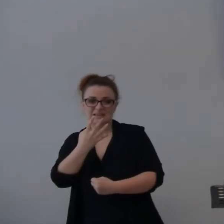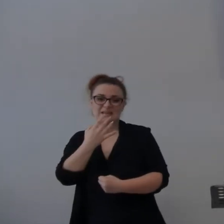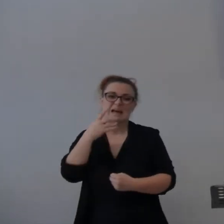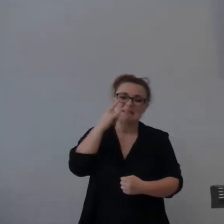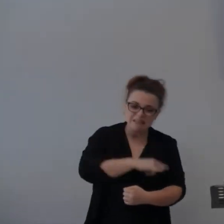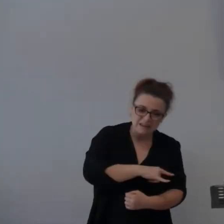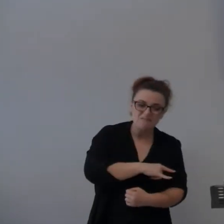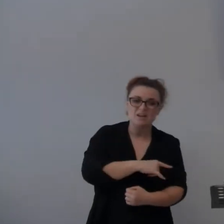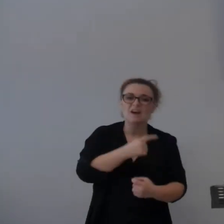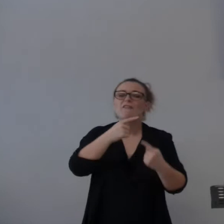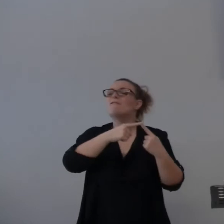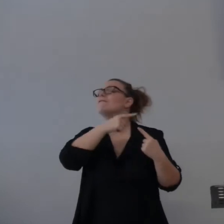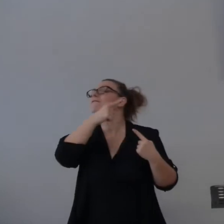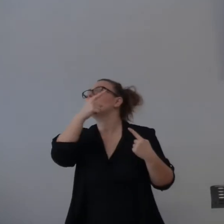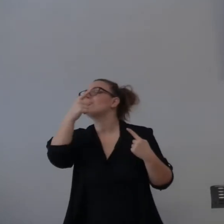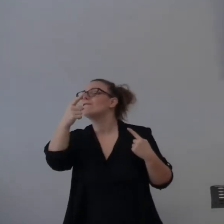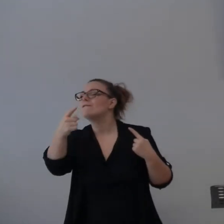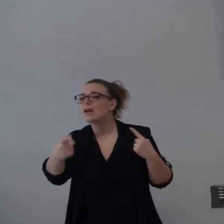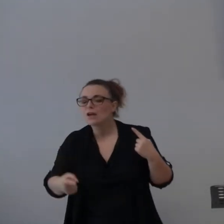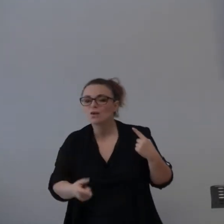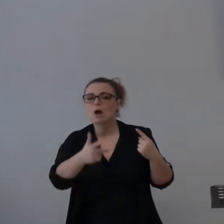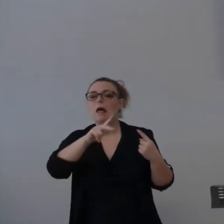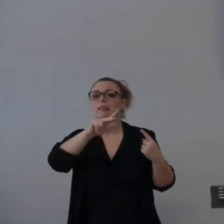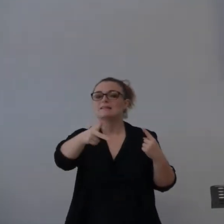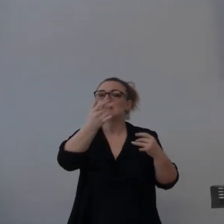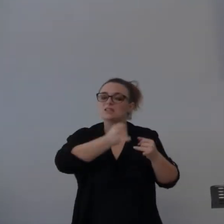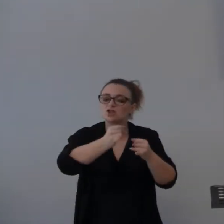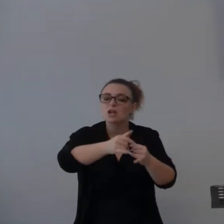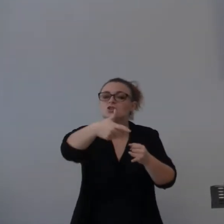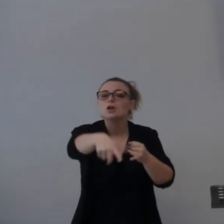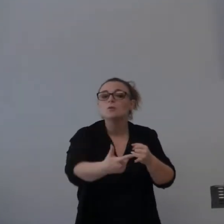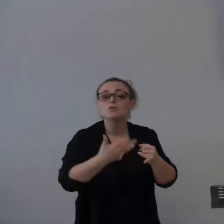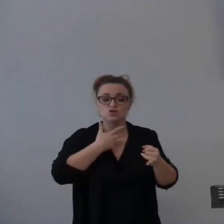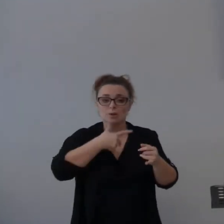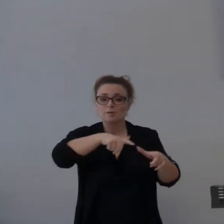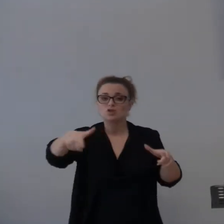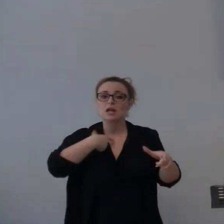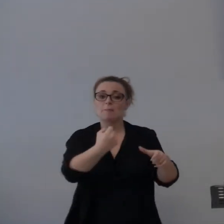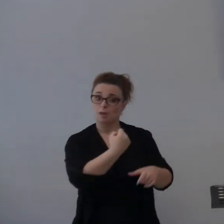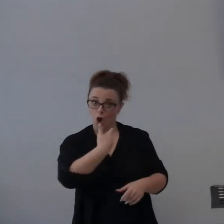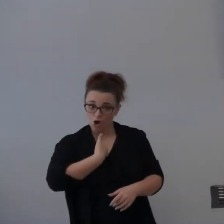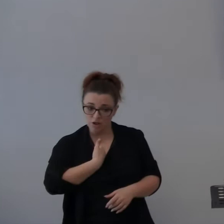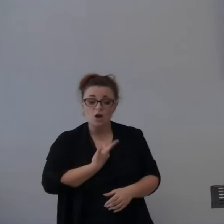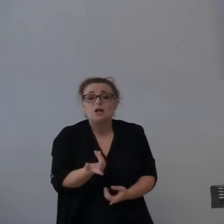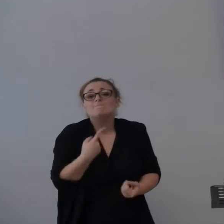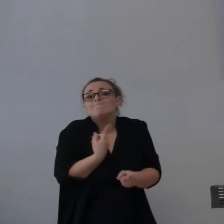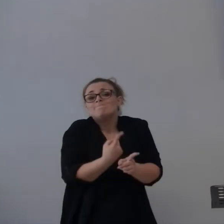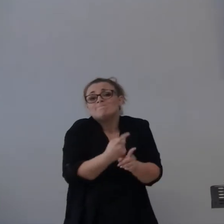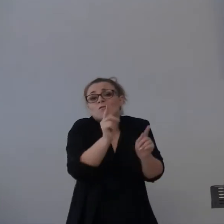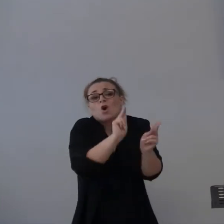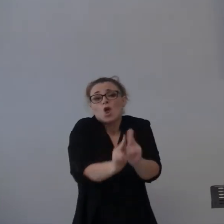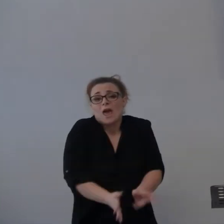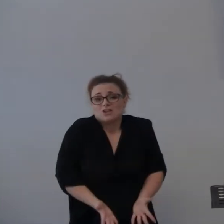Ma ricordate di quelli che ne odiano, quando c'è mostinazione contro Dio, Dio deve